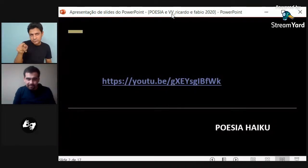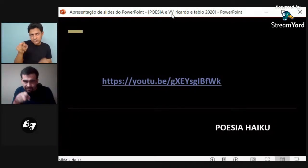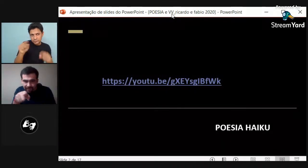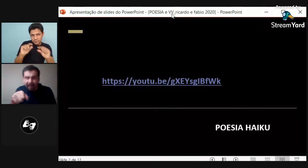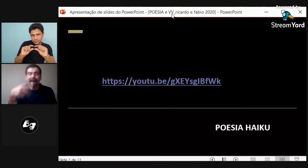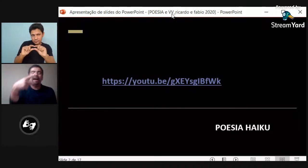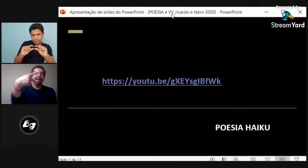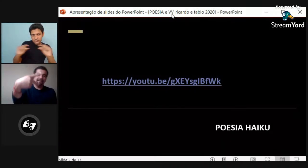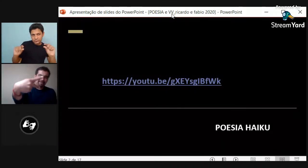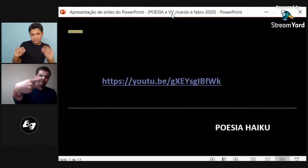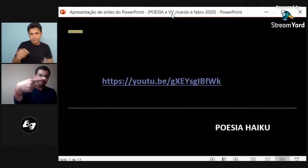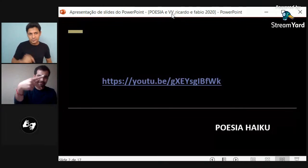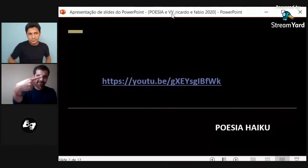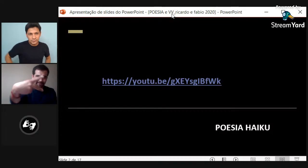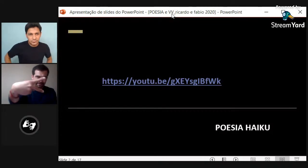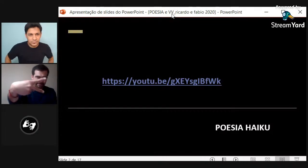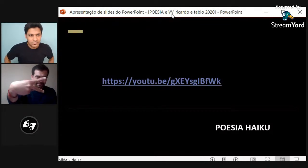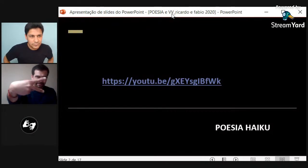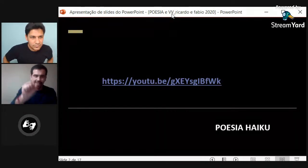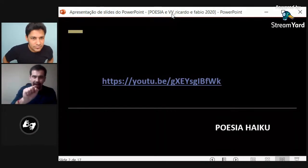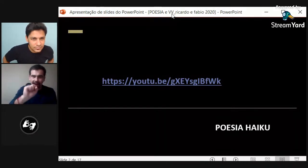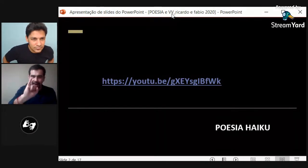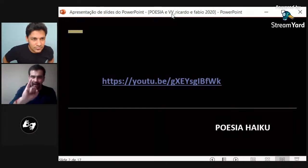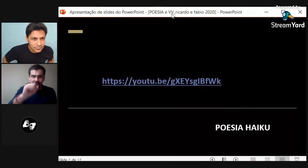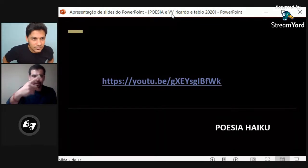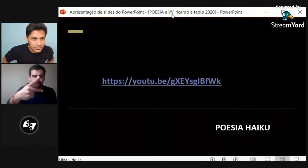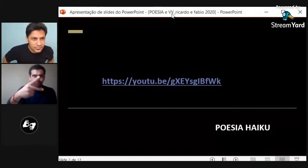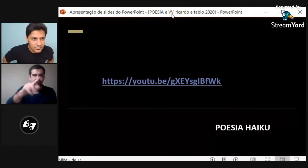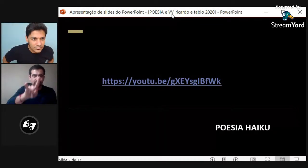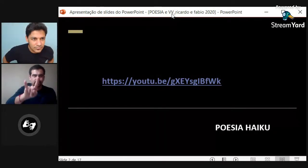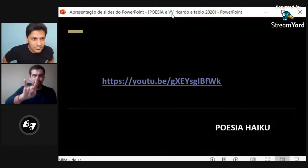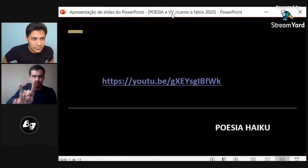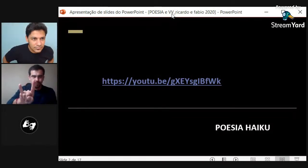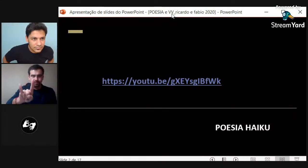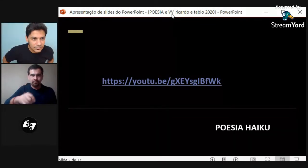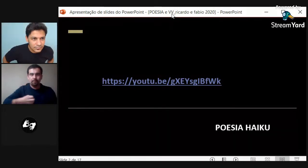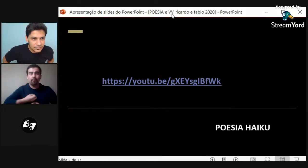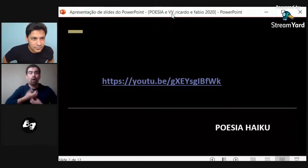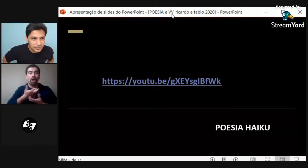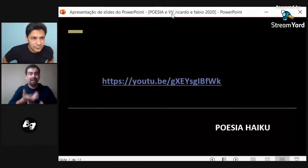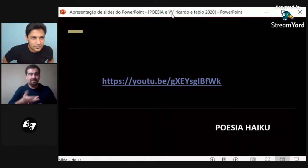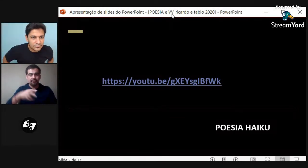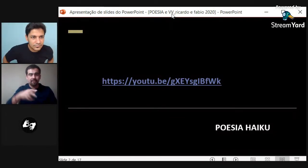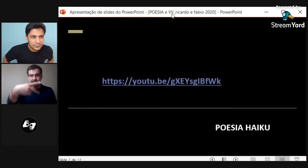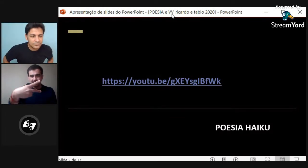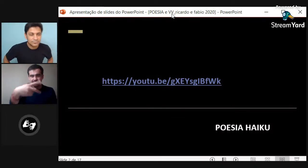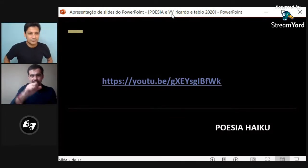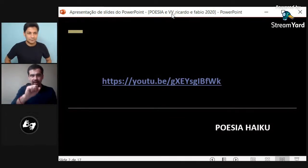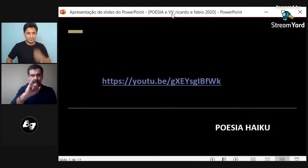Sí, aquí aparece el nombre. Ah, verdad, sí, es la H. Sí, acá aparece el nombre. Poesía haiku.